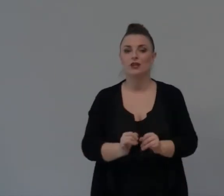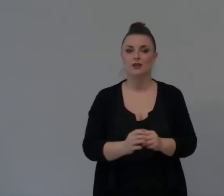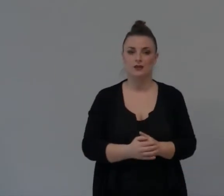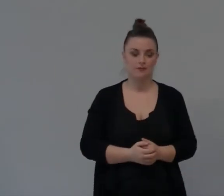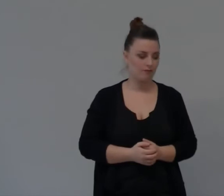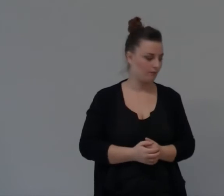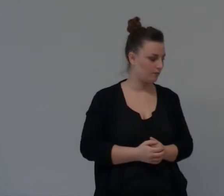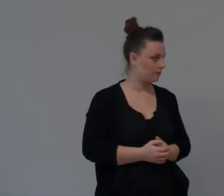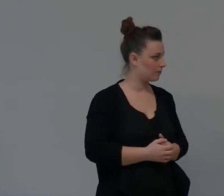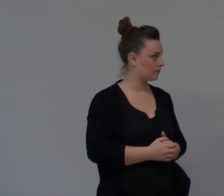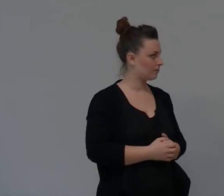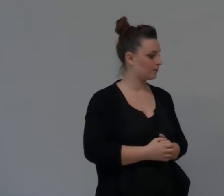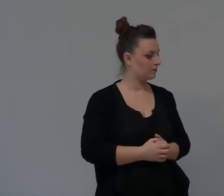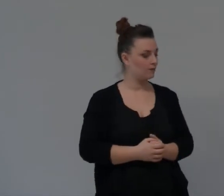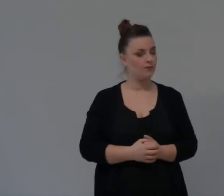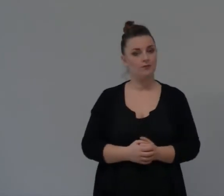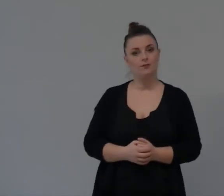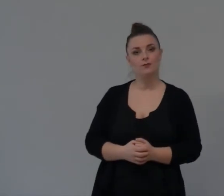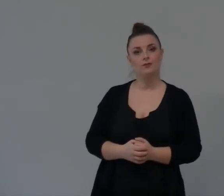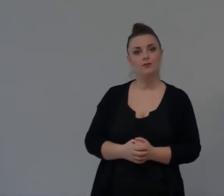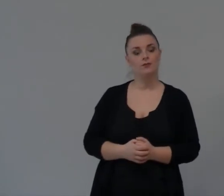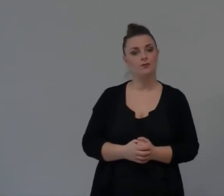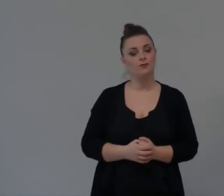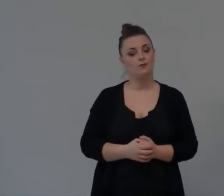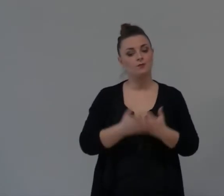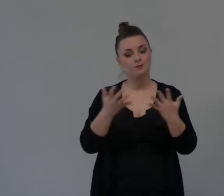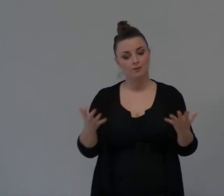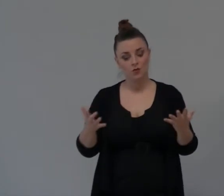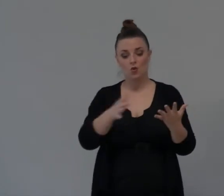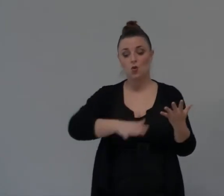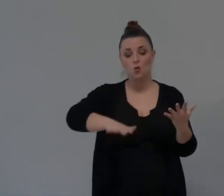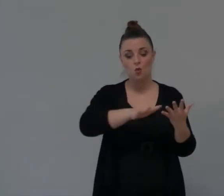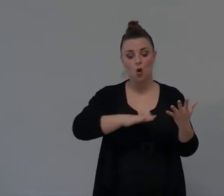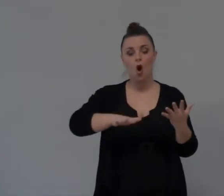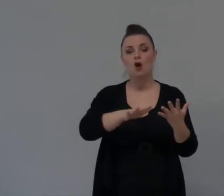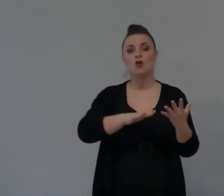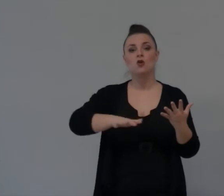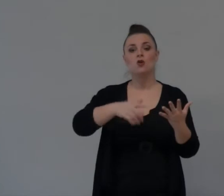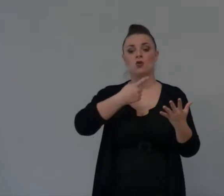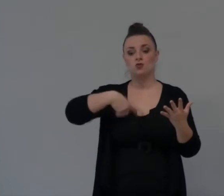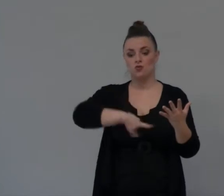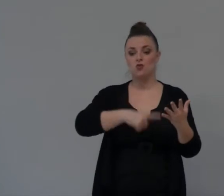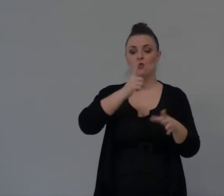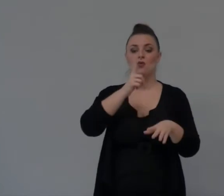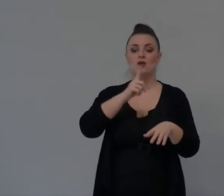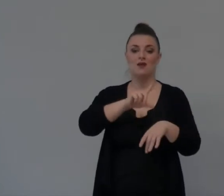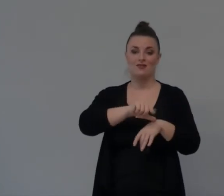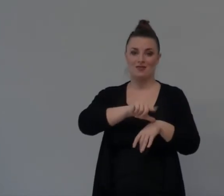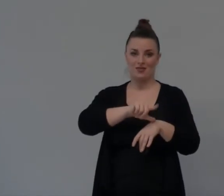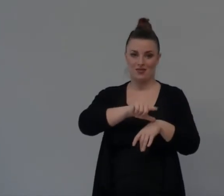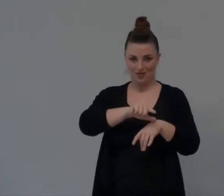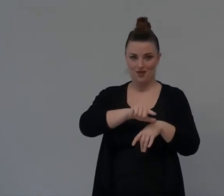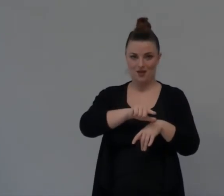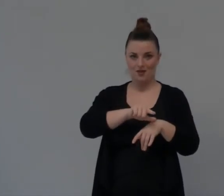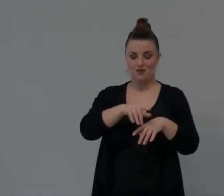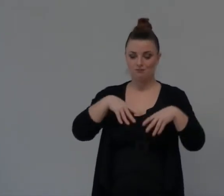Dobbiamo Esercitare Nel posto Nella nostra Vede Nel posto Che stiamo Dobbiamo Essere certi Che Dio Provvederà